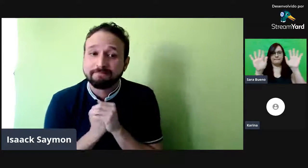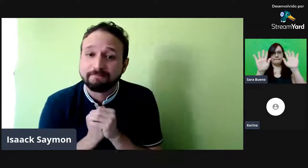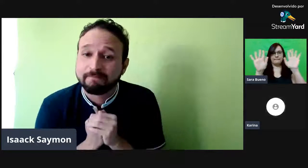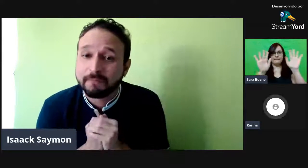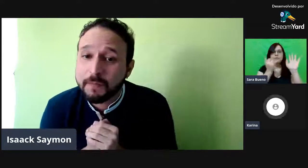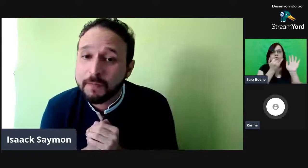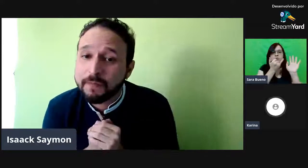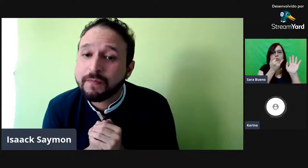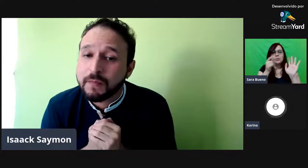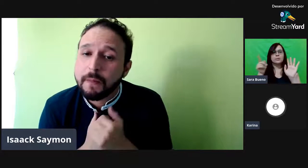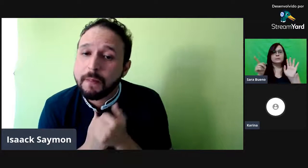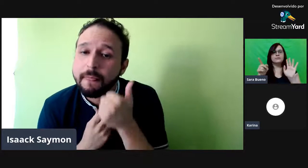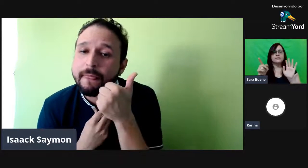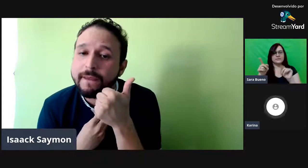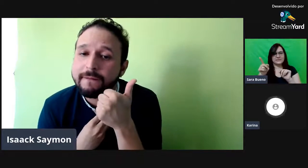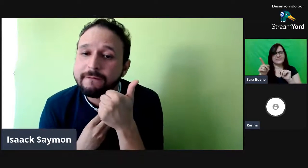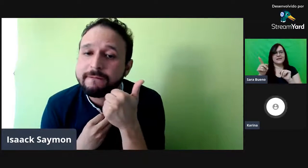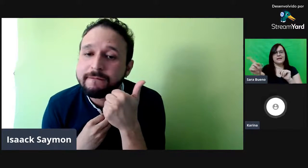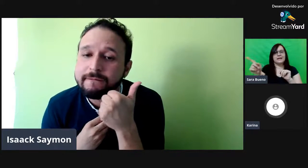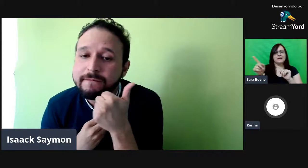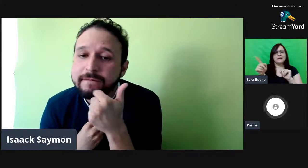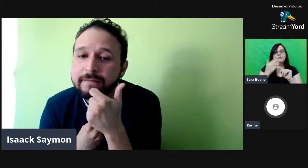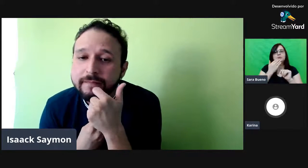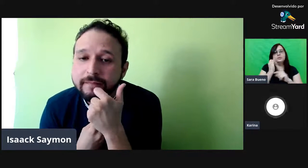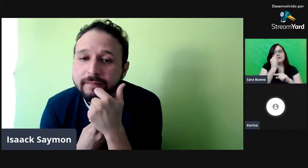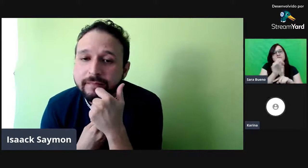Sara, oi. Cinco minutinhos. Acho que ele viu no chat.